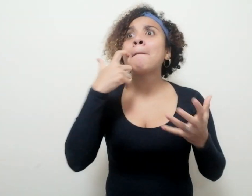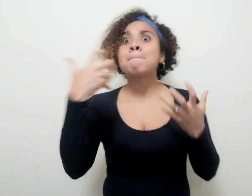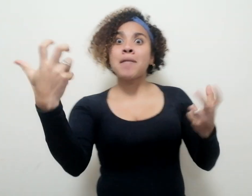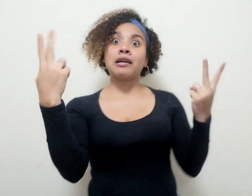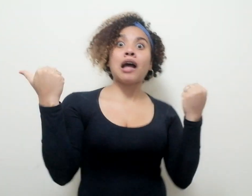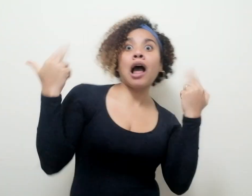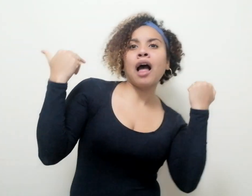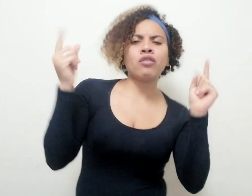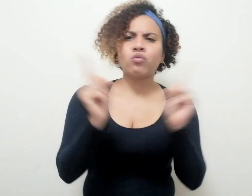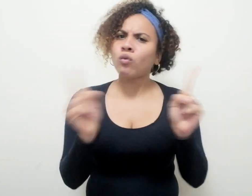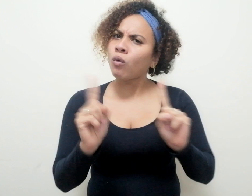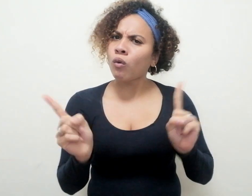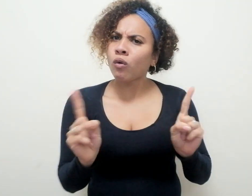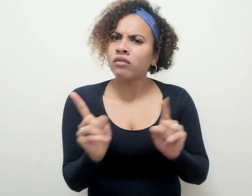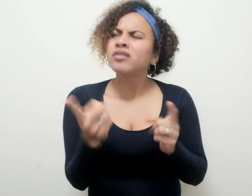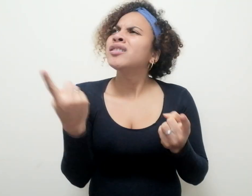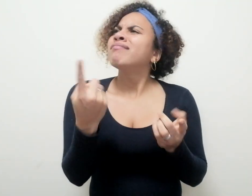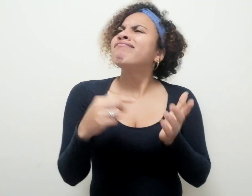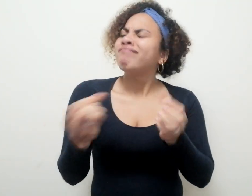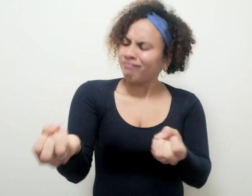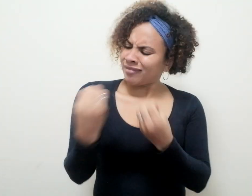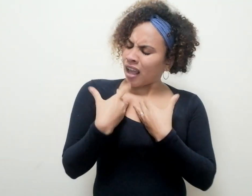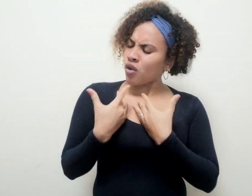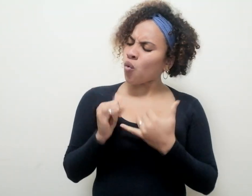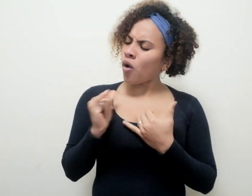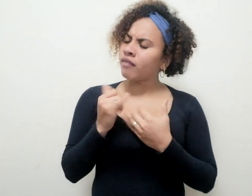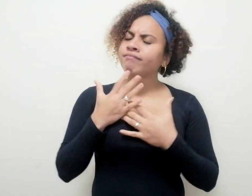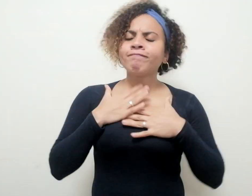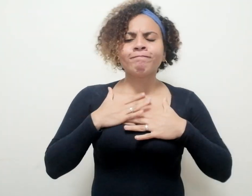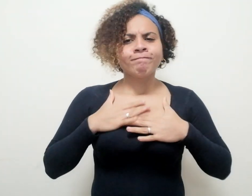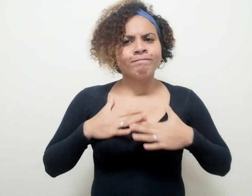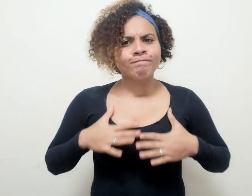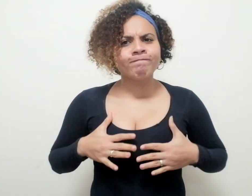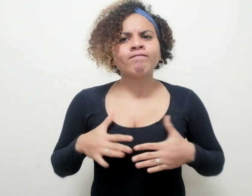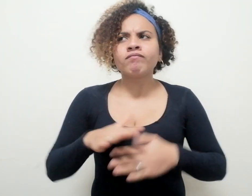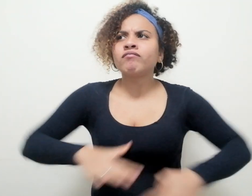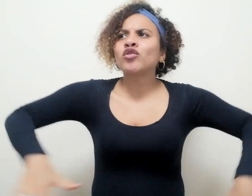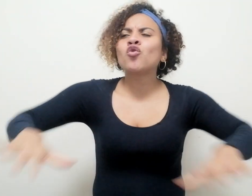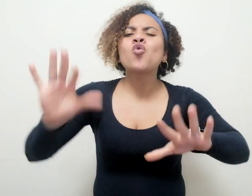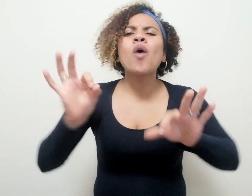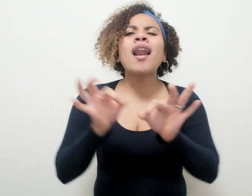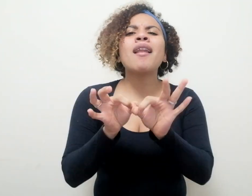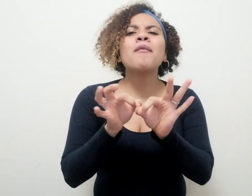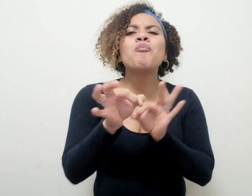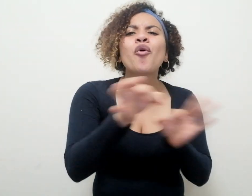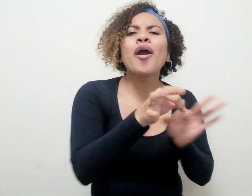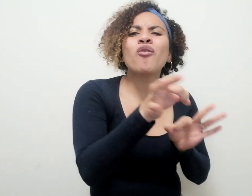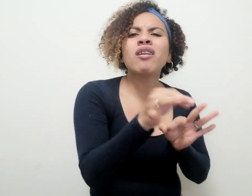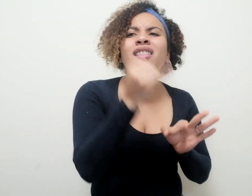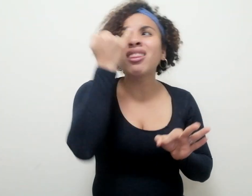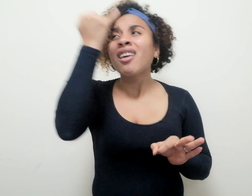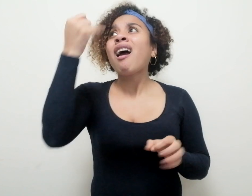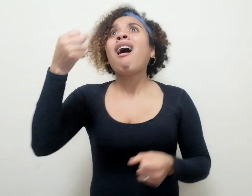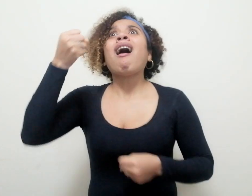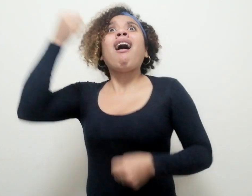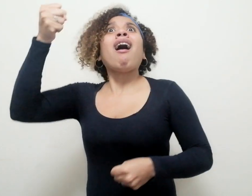transmite incluso una pacífica atmósfera rural, lejana a la idea monumental de la